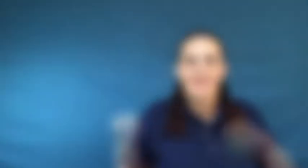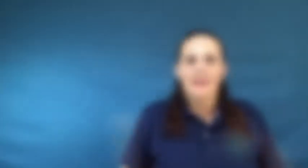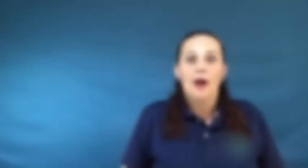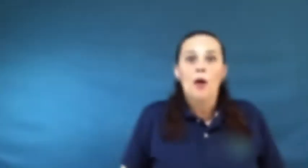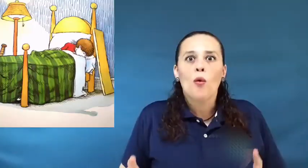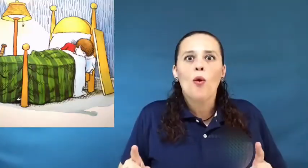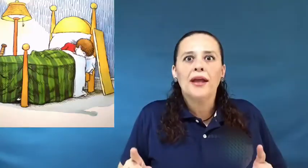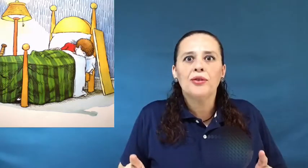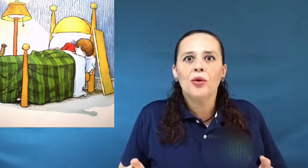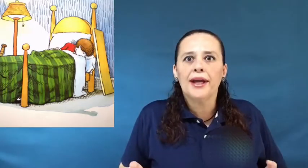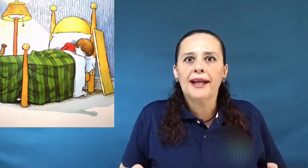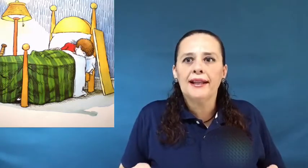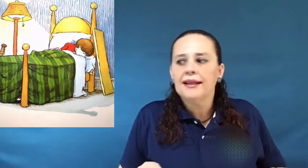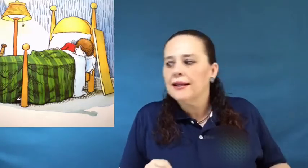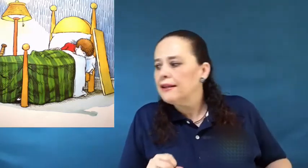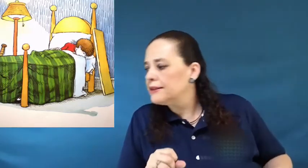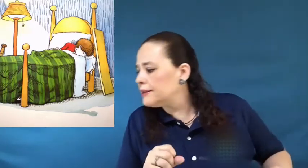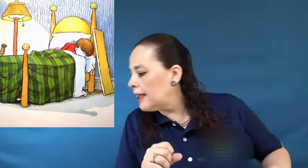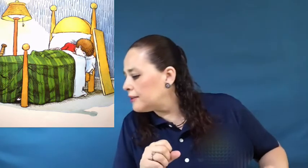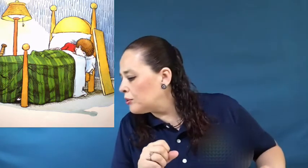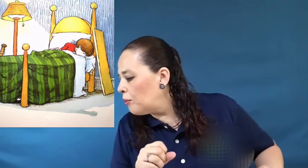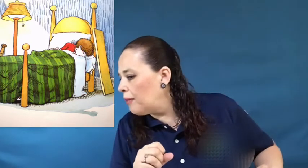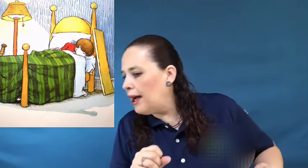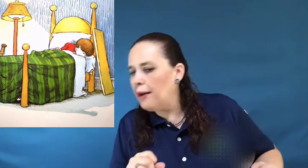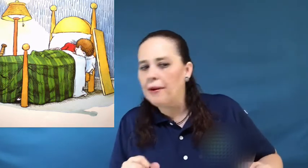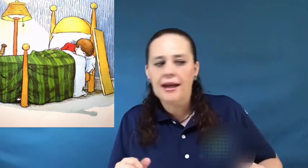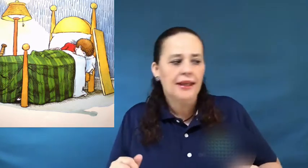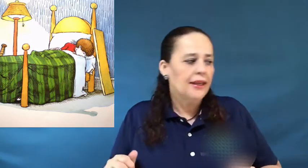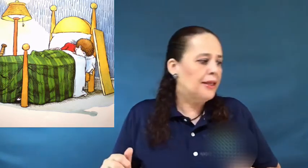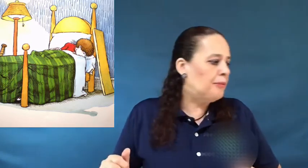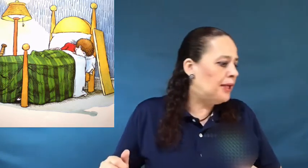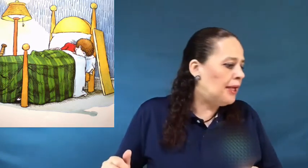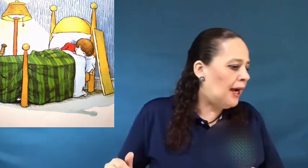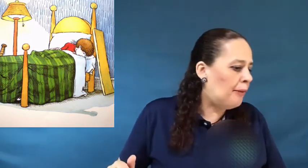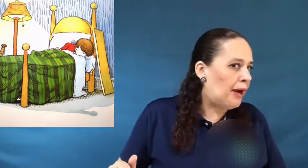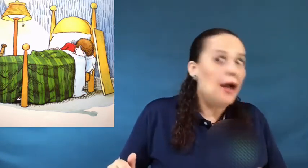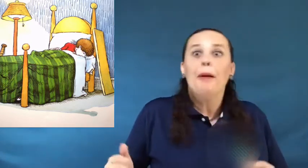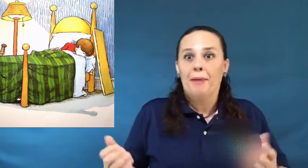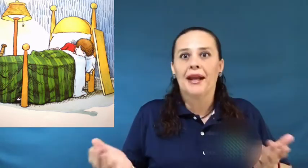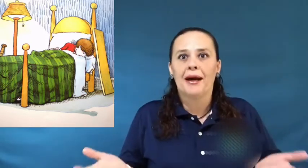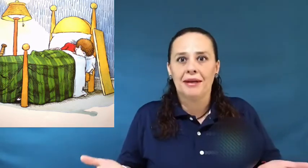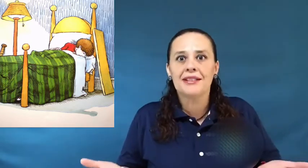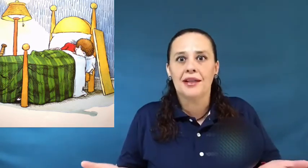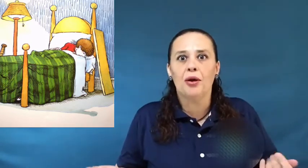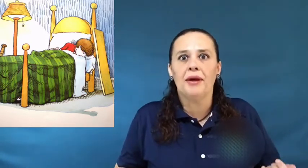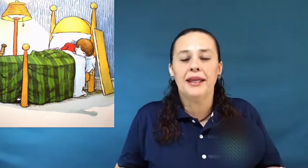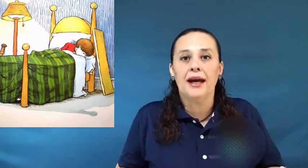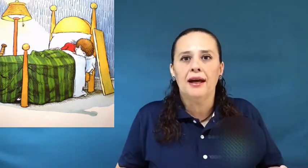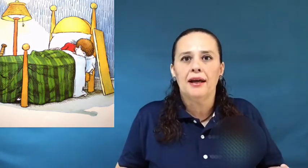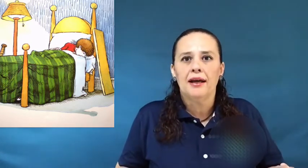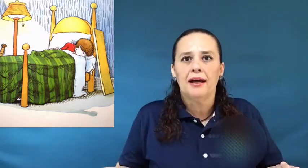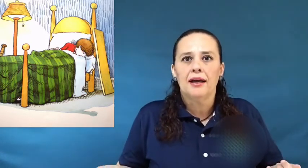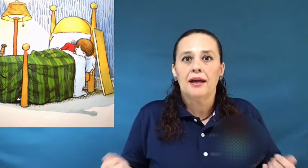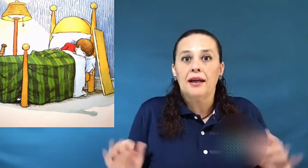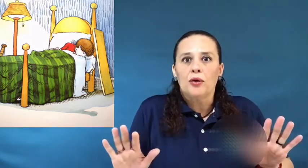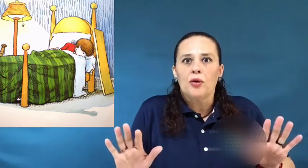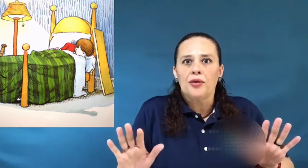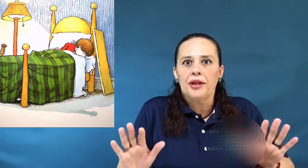Cuando él se asomaba y miraba para ver si lo veía, el cocodrilo